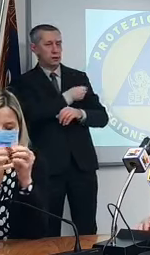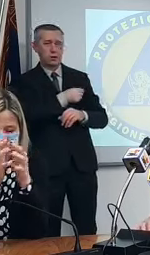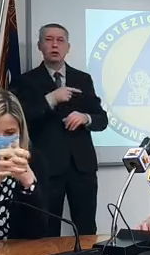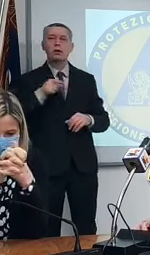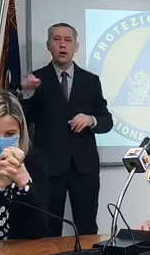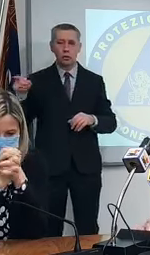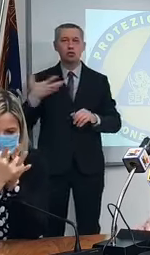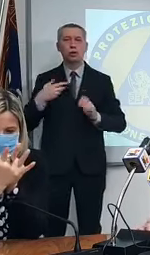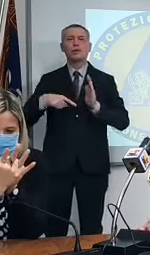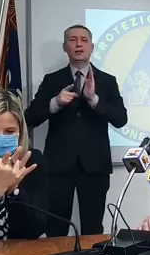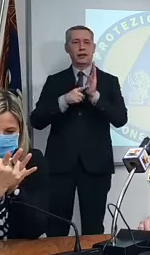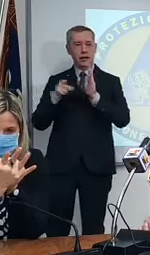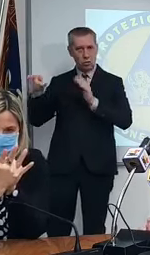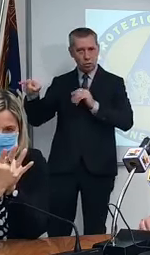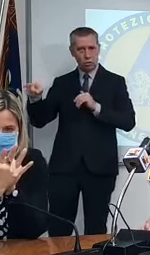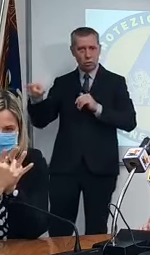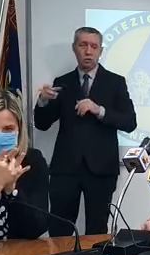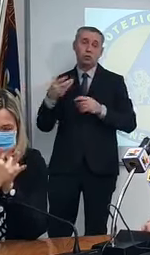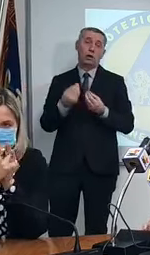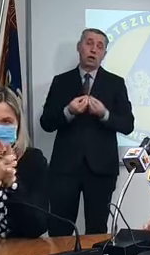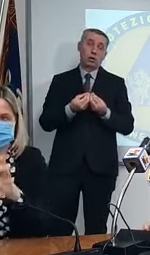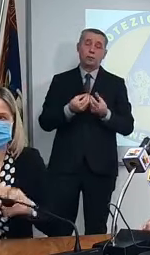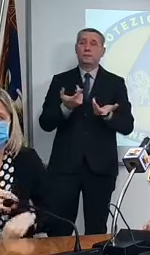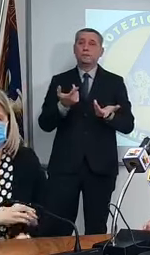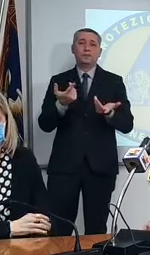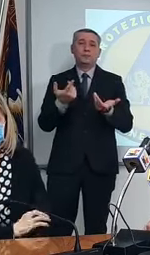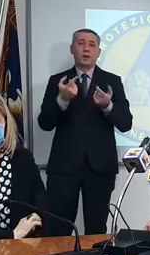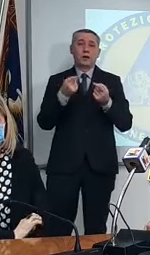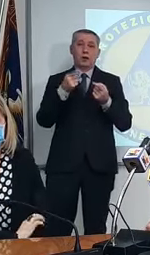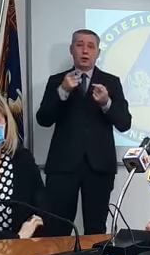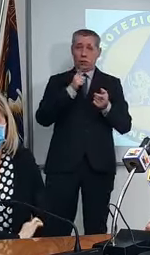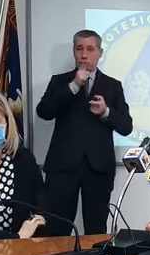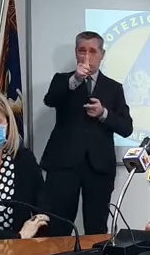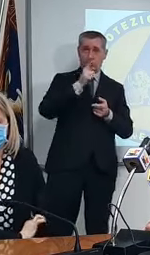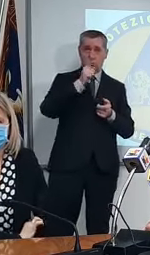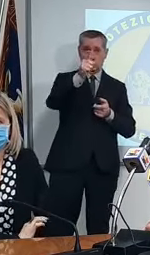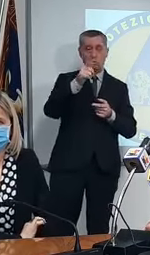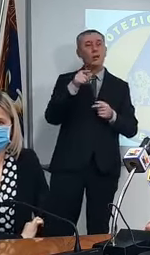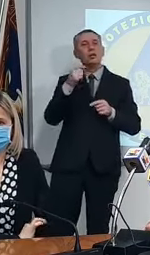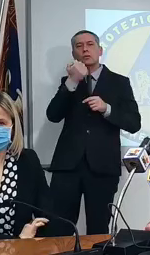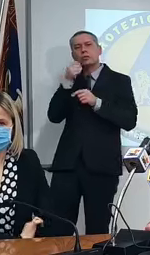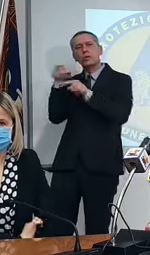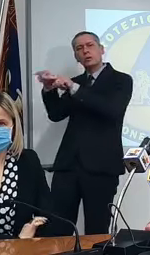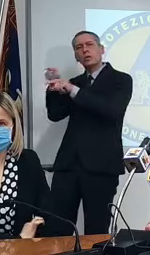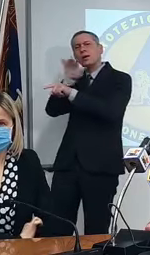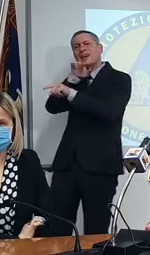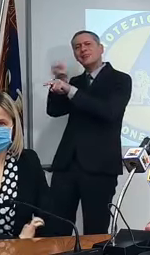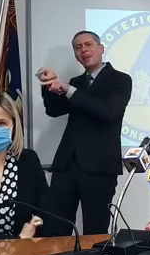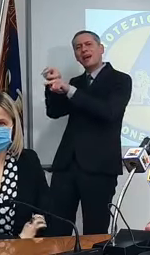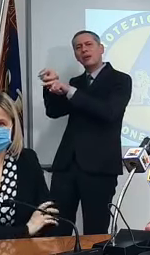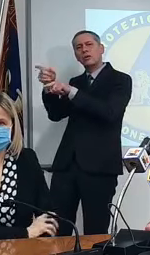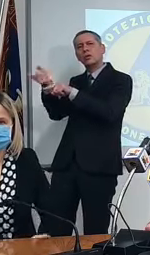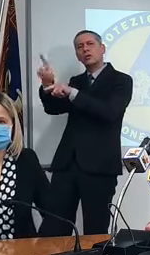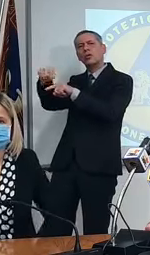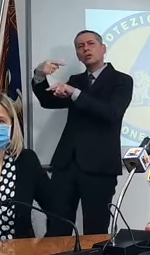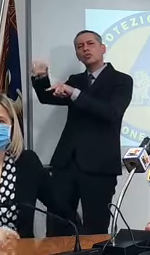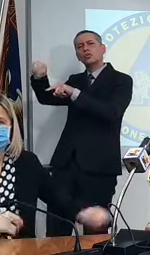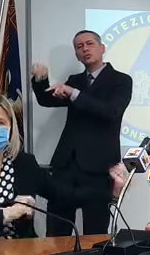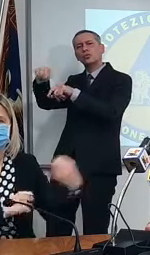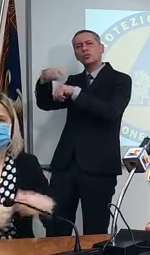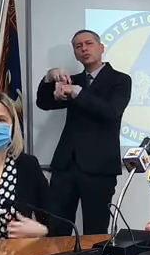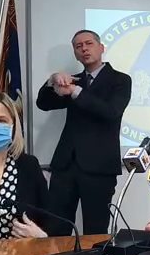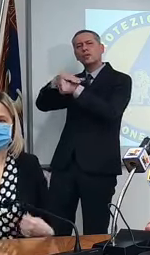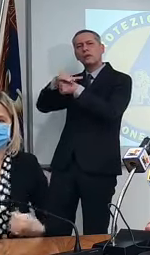vaccinato tutto qua però lei capisce che stiamo parlando io e lei avrà un medico di base questo anziano ma i medici di base